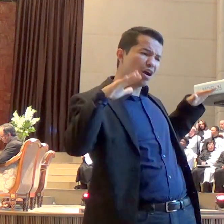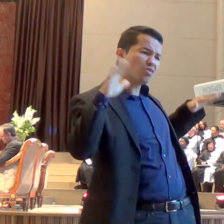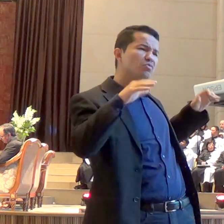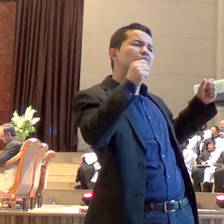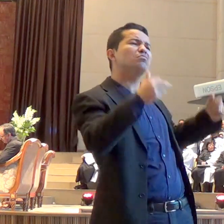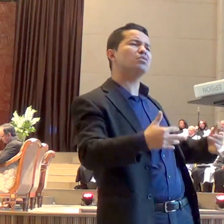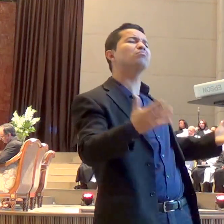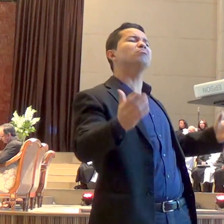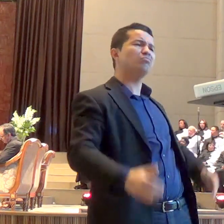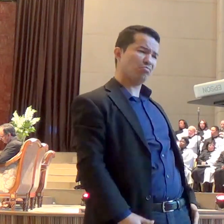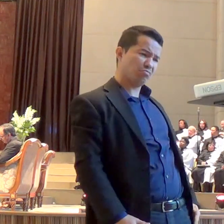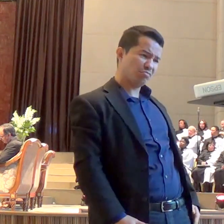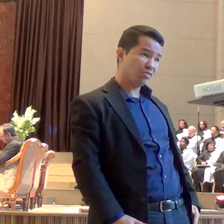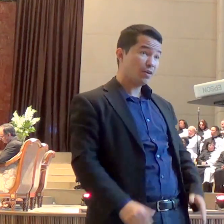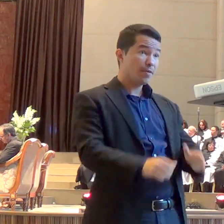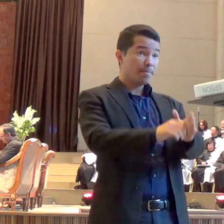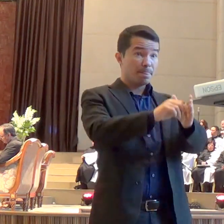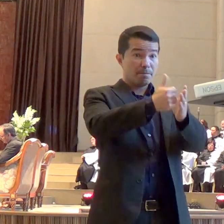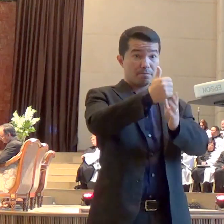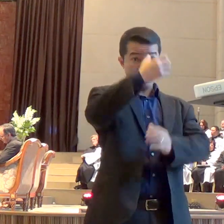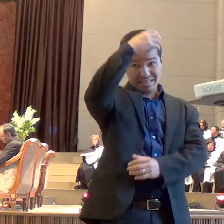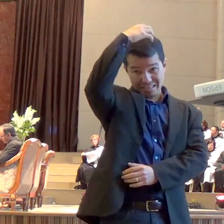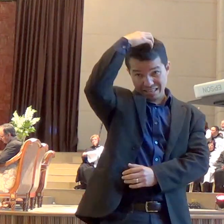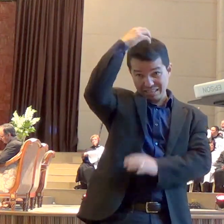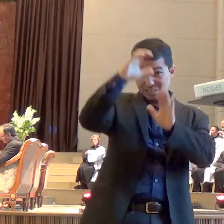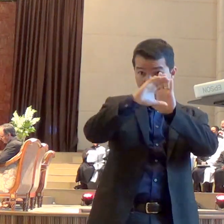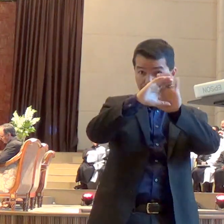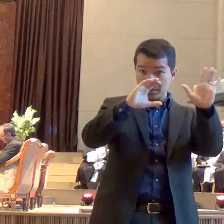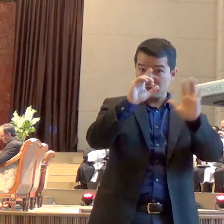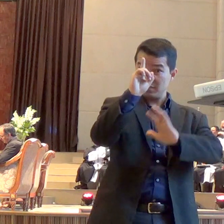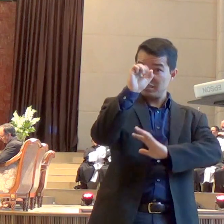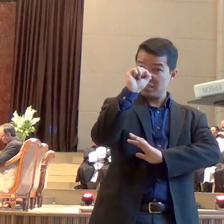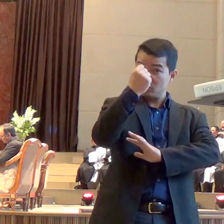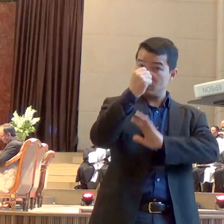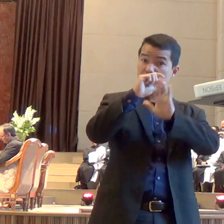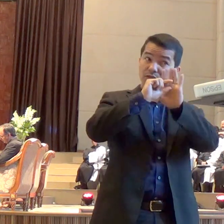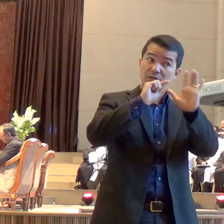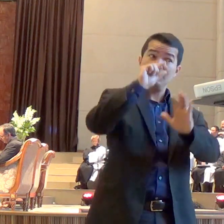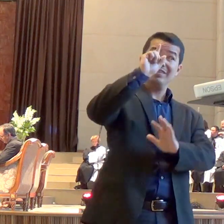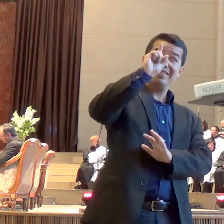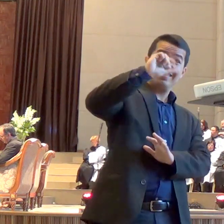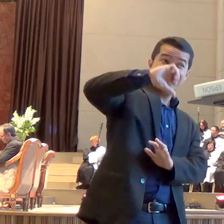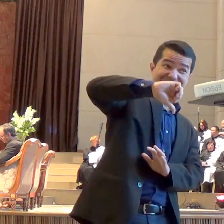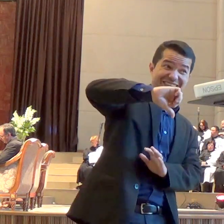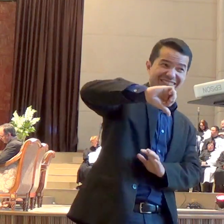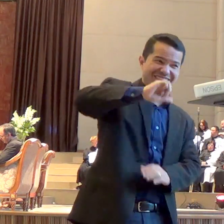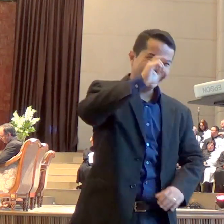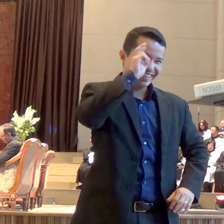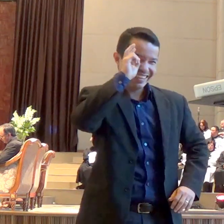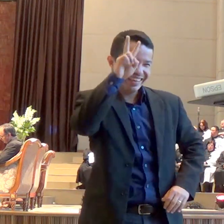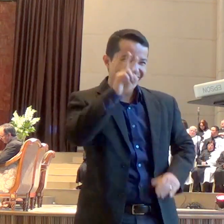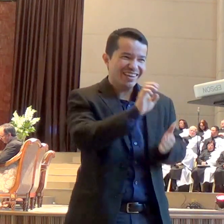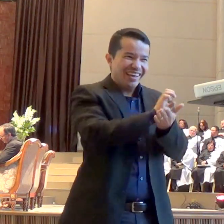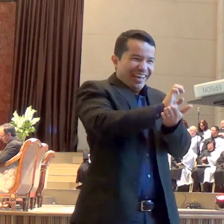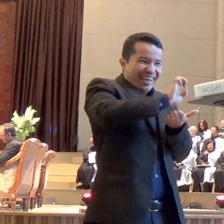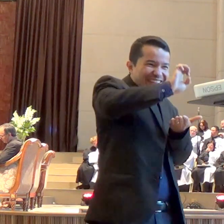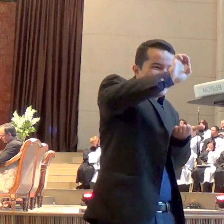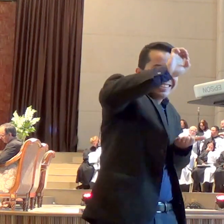1ª reis 18 e 19, na experiência de Elias ouvindo o sussurro de Deus, a gente vai descobrir que